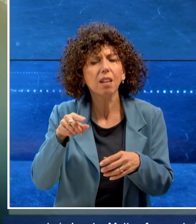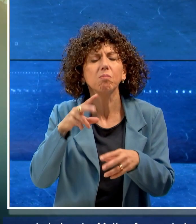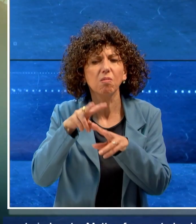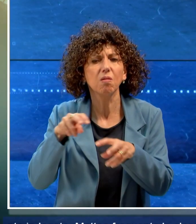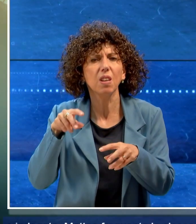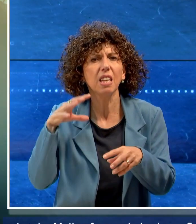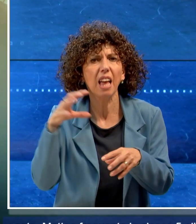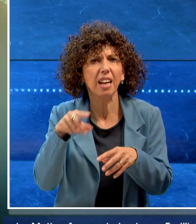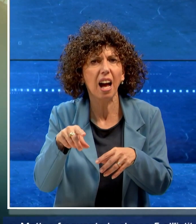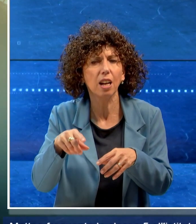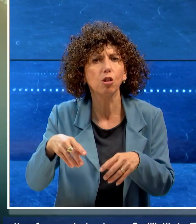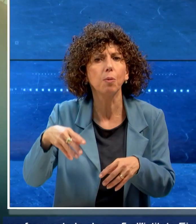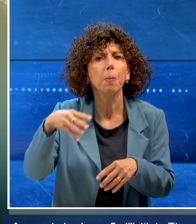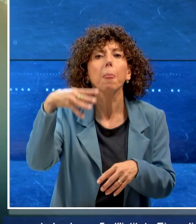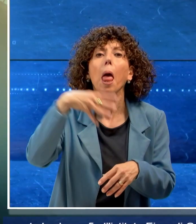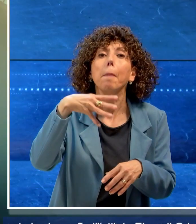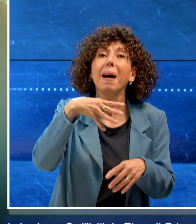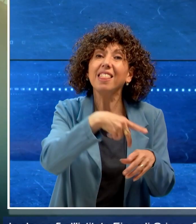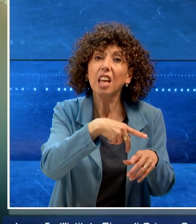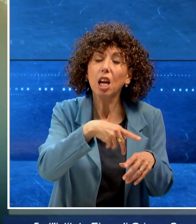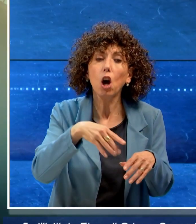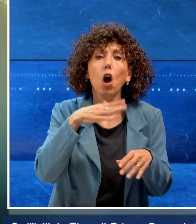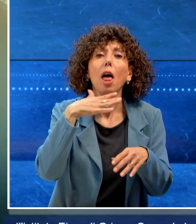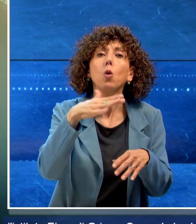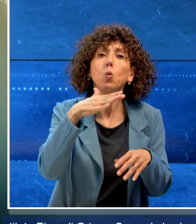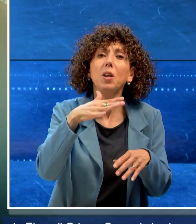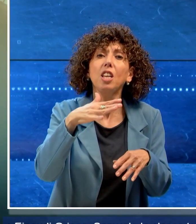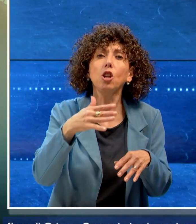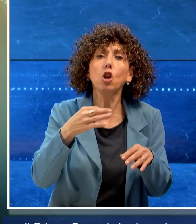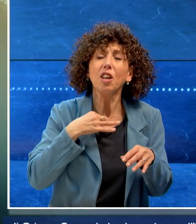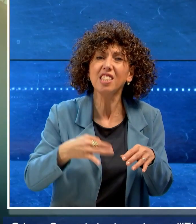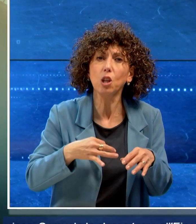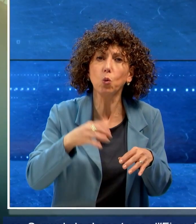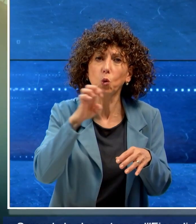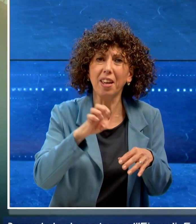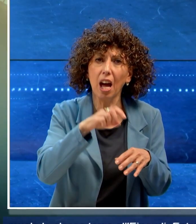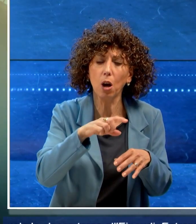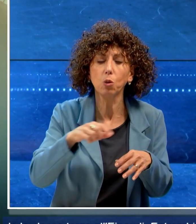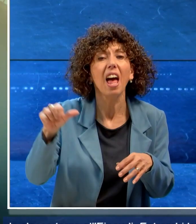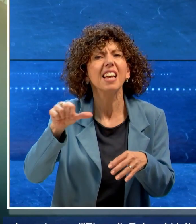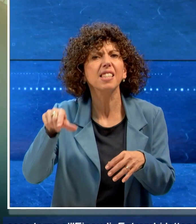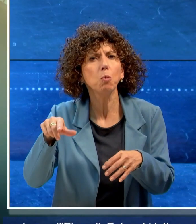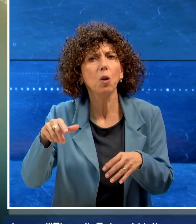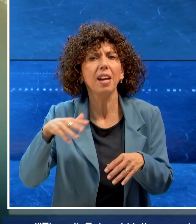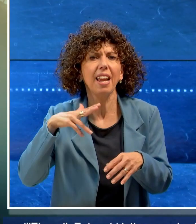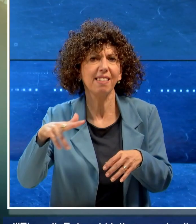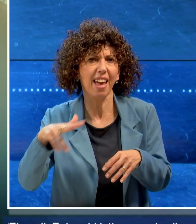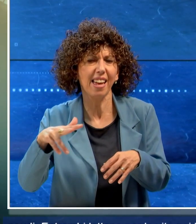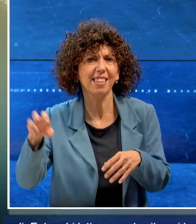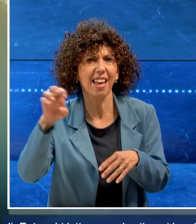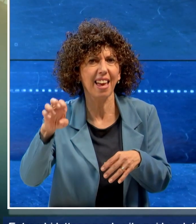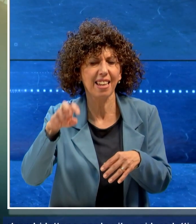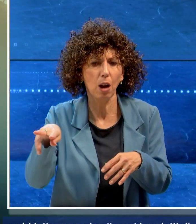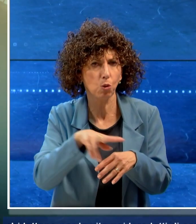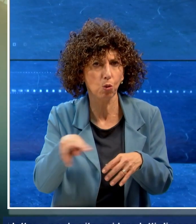indagato. Matteo frequenta la classe quinta all'Istituto Einaudi grieco, Samuele la classe terza all'Einaudi.